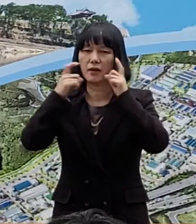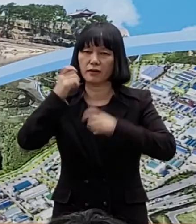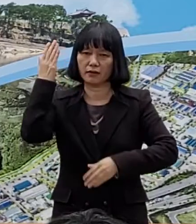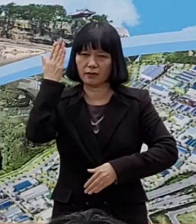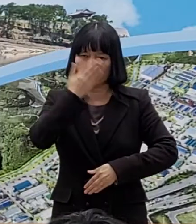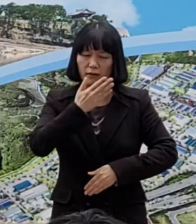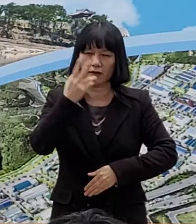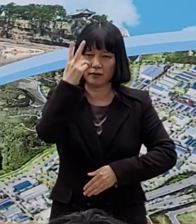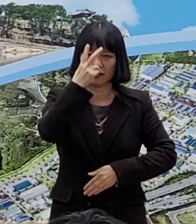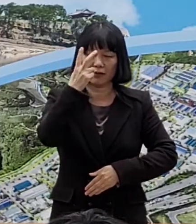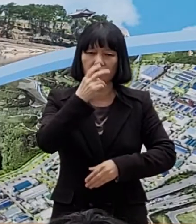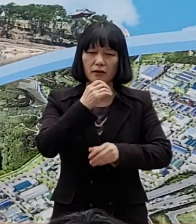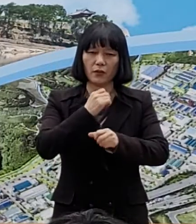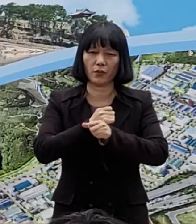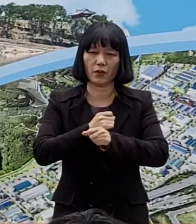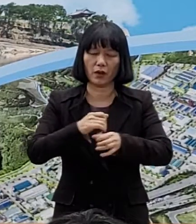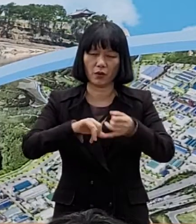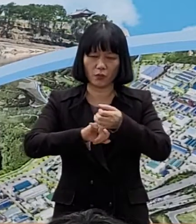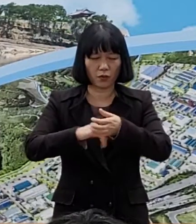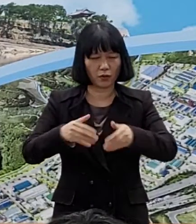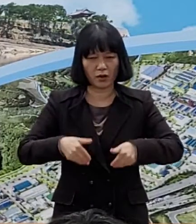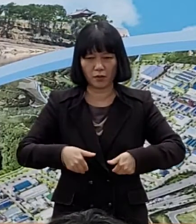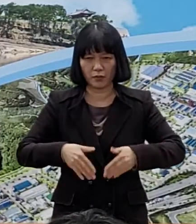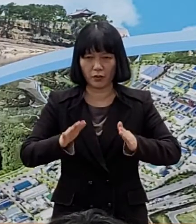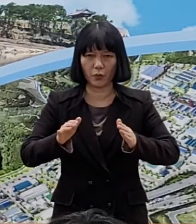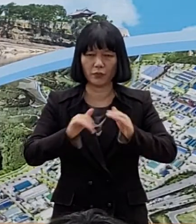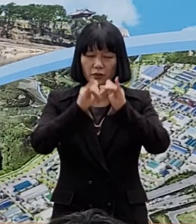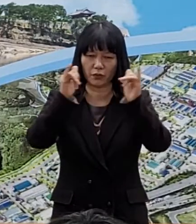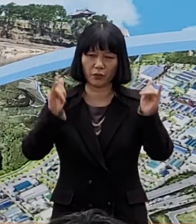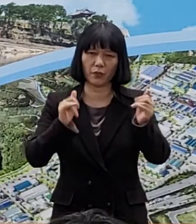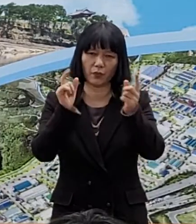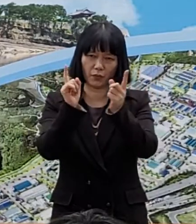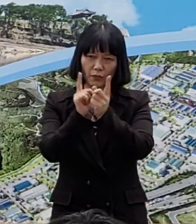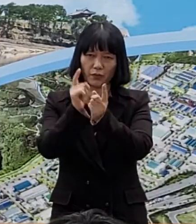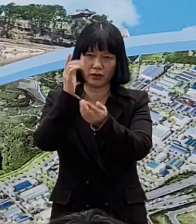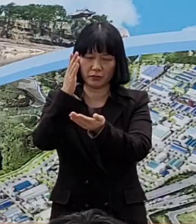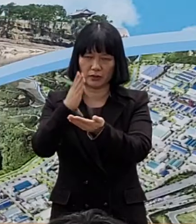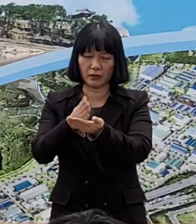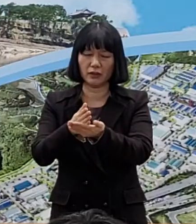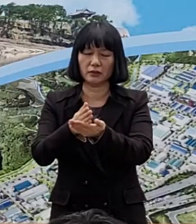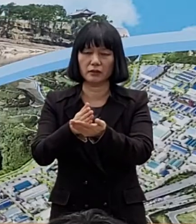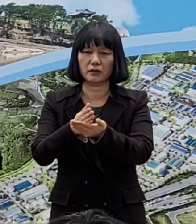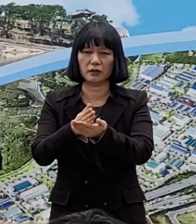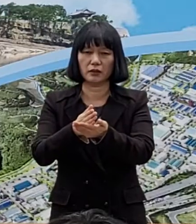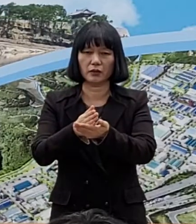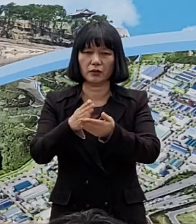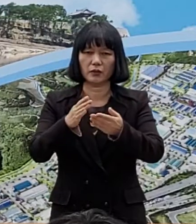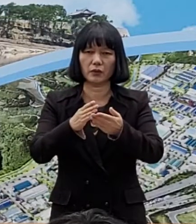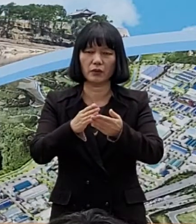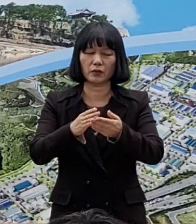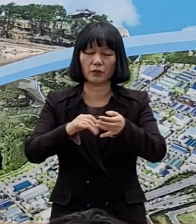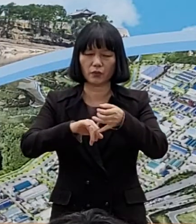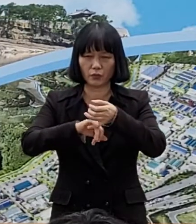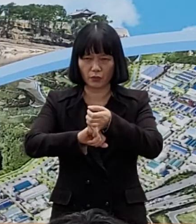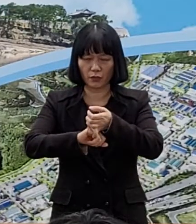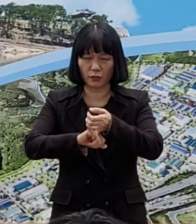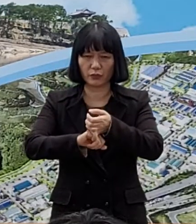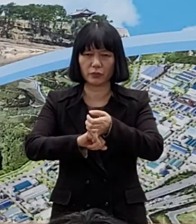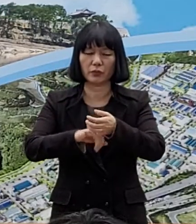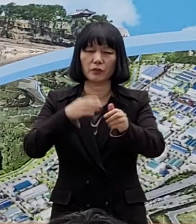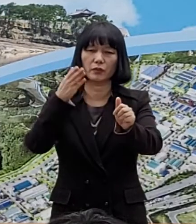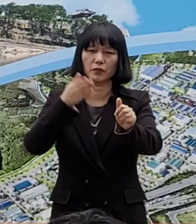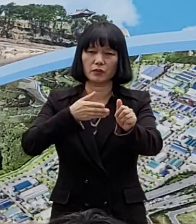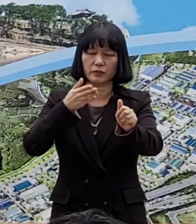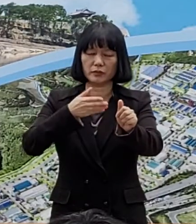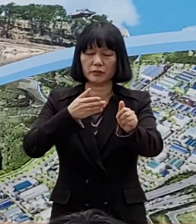위생관리, 불료불급한 사회적 접촉 자제 등 참여 방역을 반드시